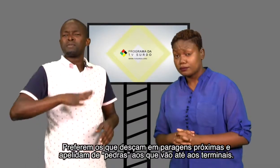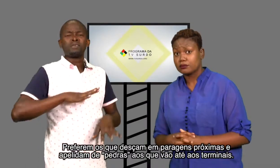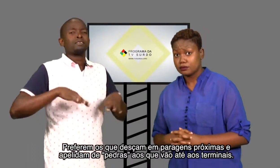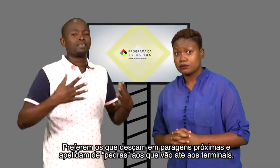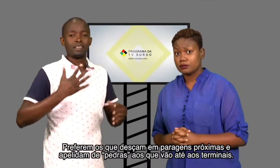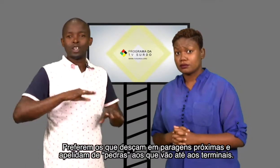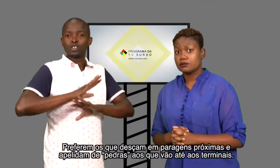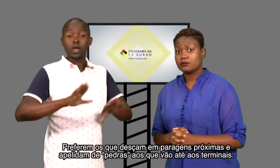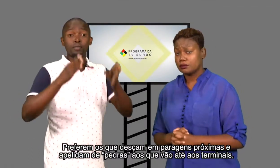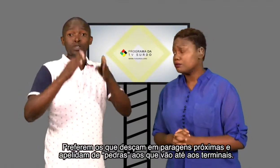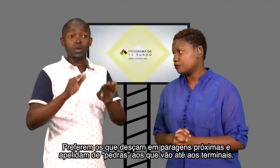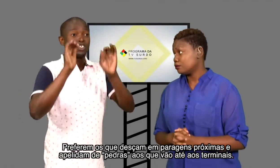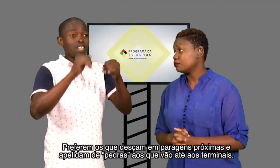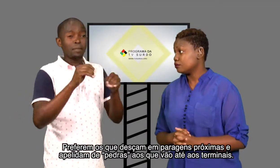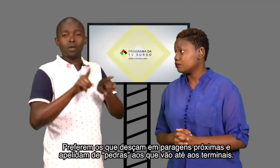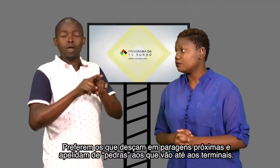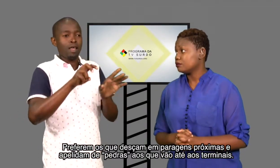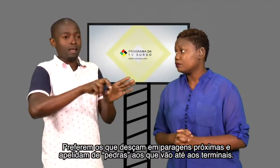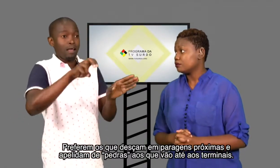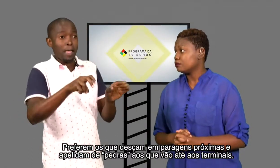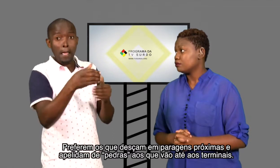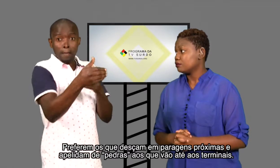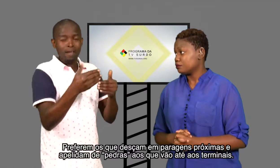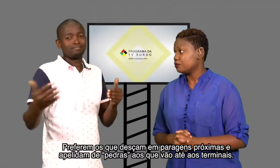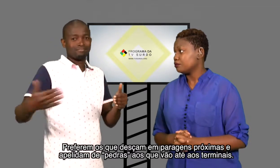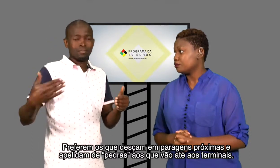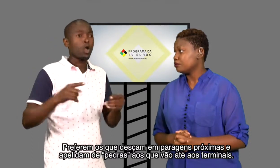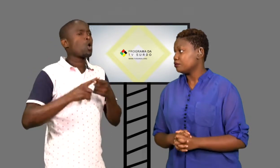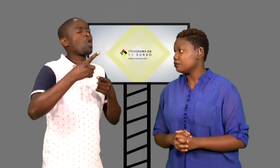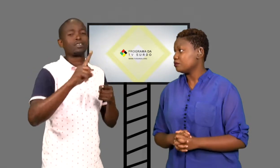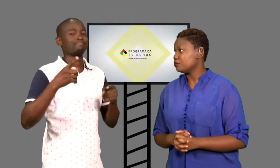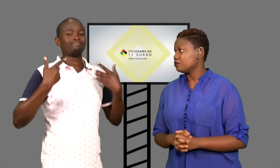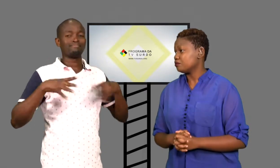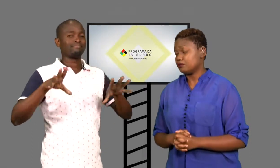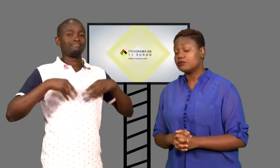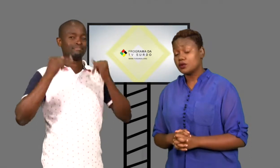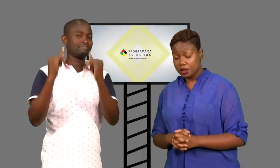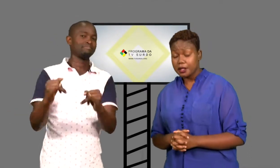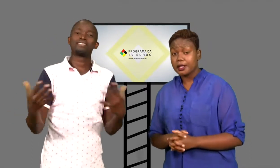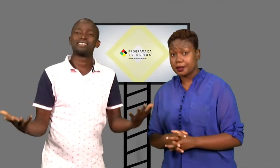deixem em barragens próximas e apelidam de pedras aos que vão até os terminais.